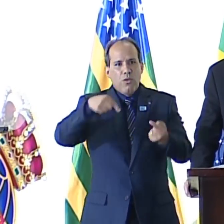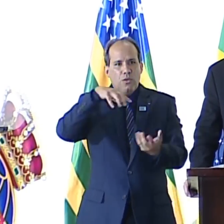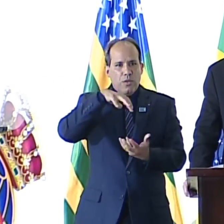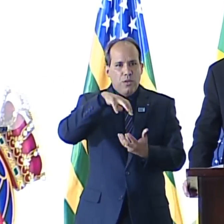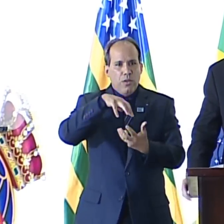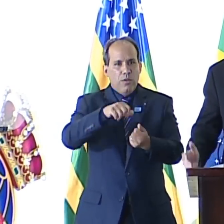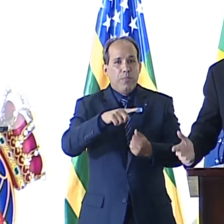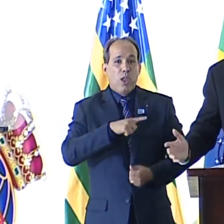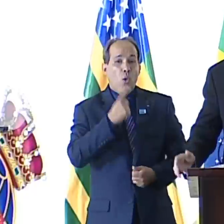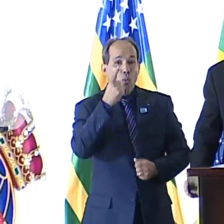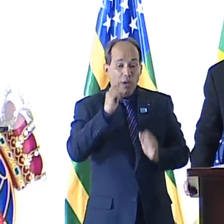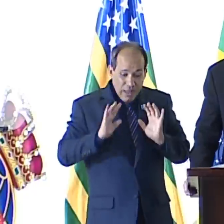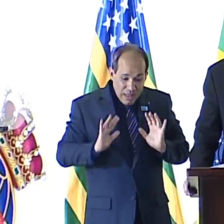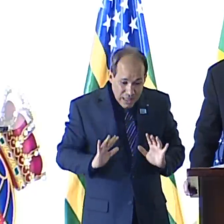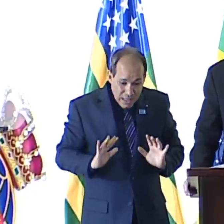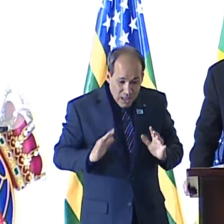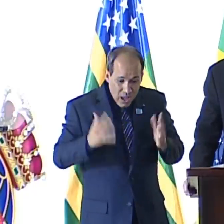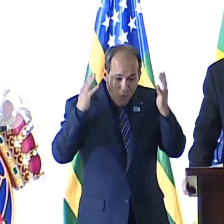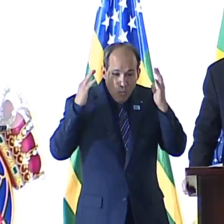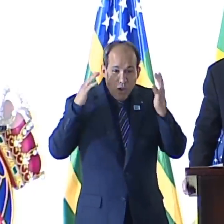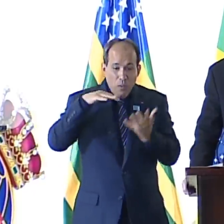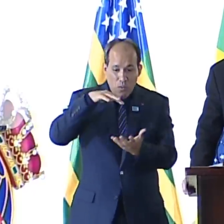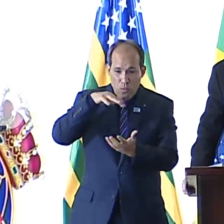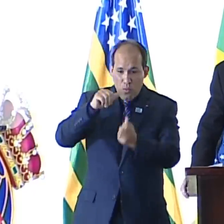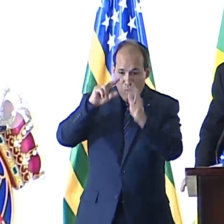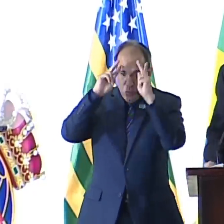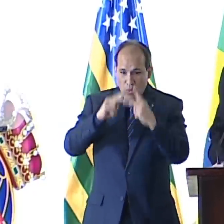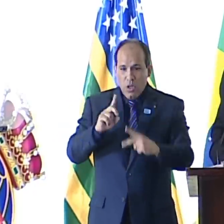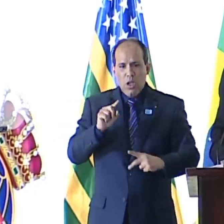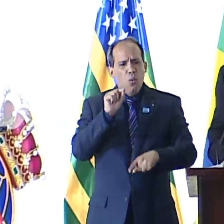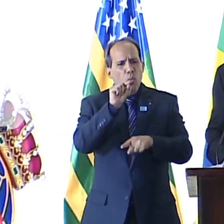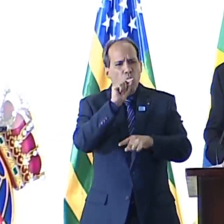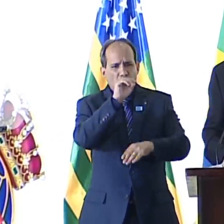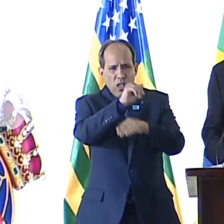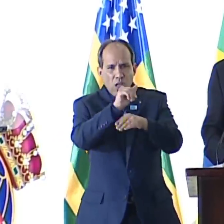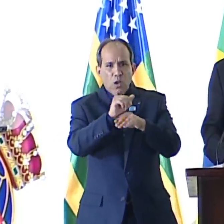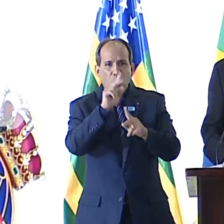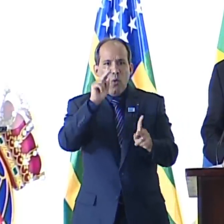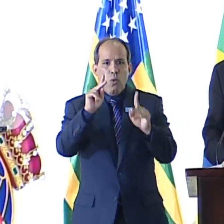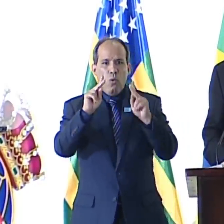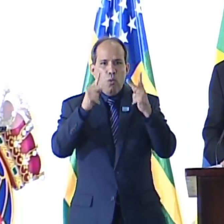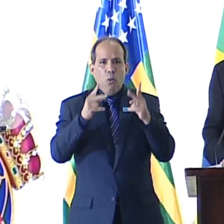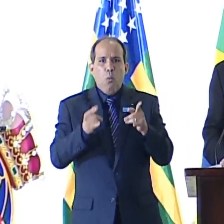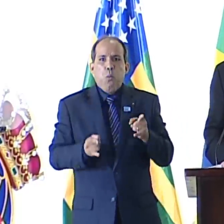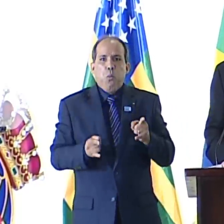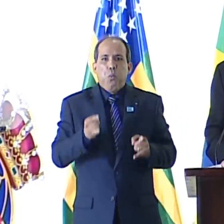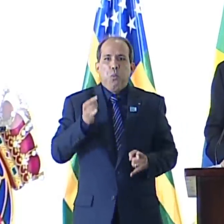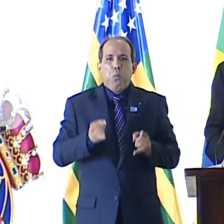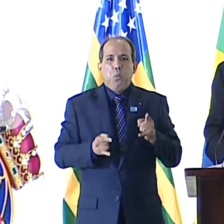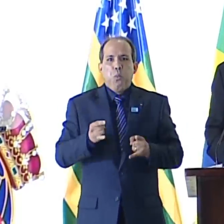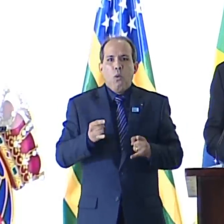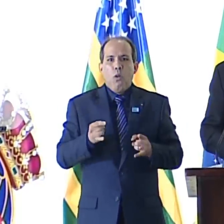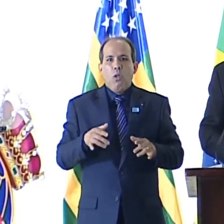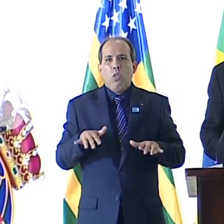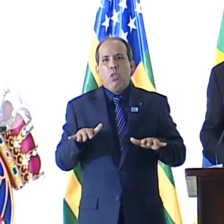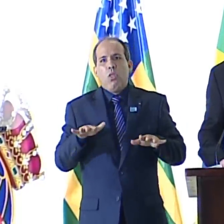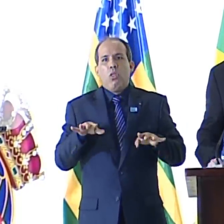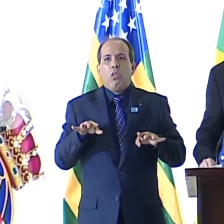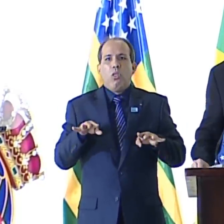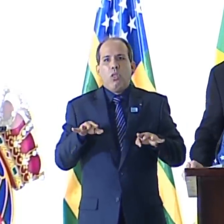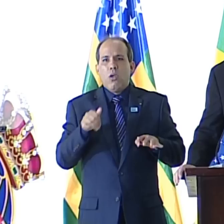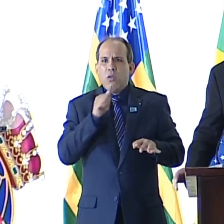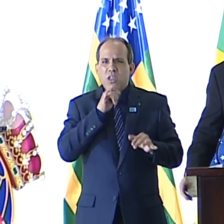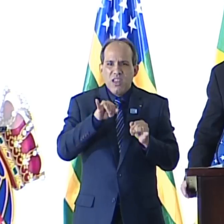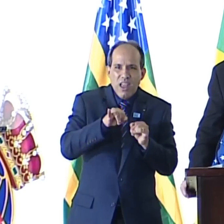Tentam salvar a humanidade de si mesma, construindo um ser humano artificial, um androide, sem sentimento, sem instinto, sem